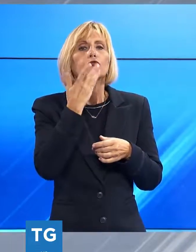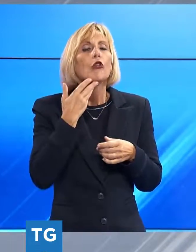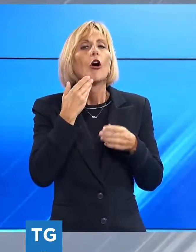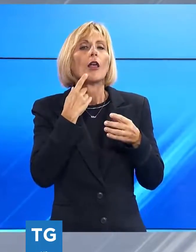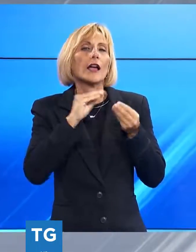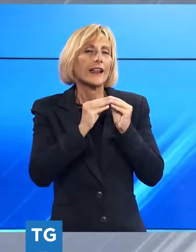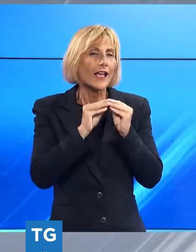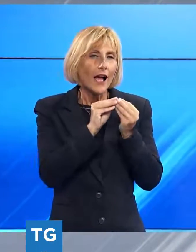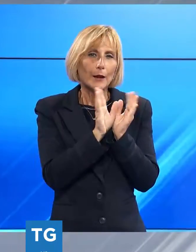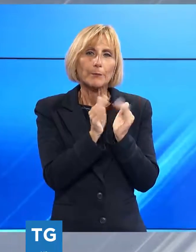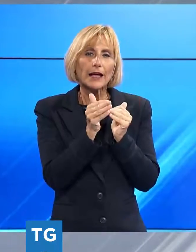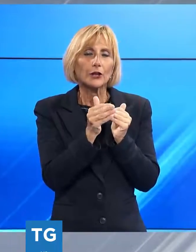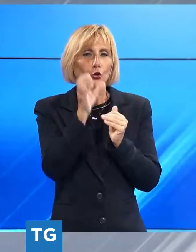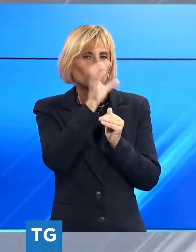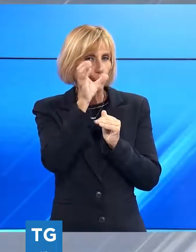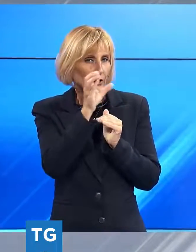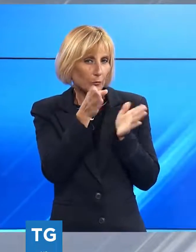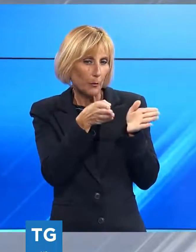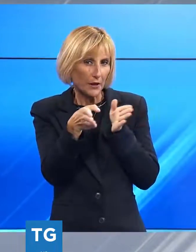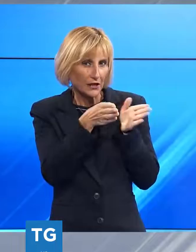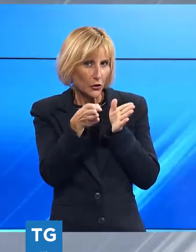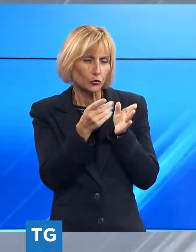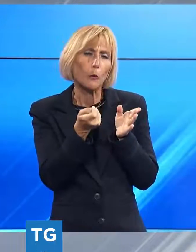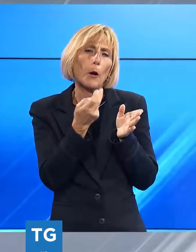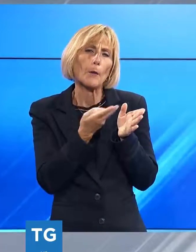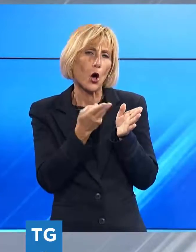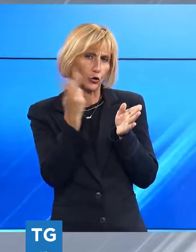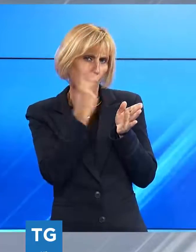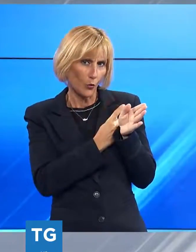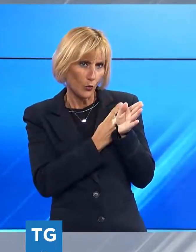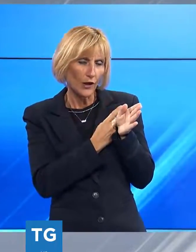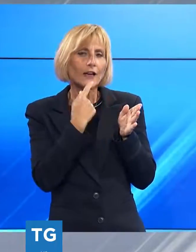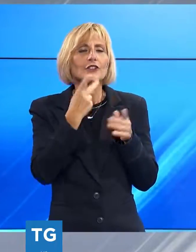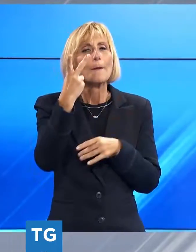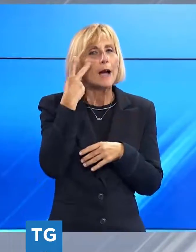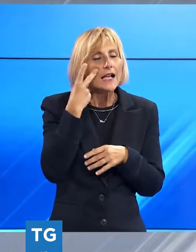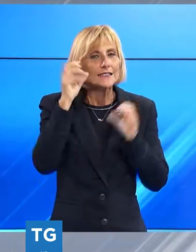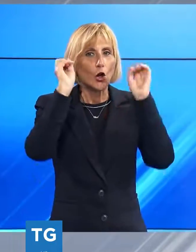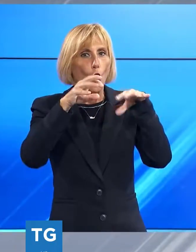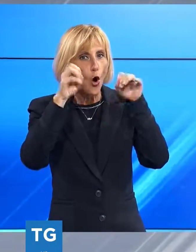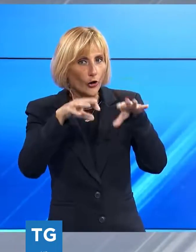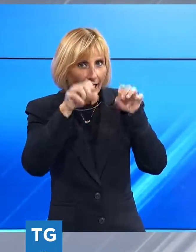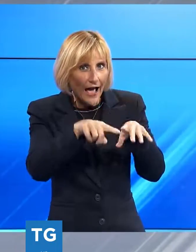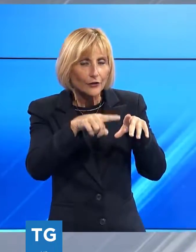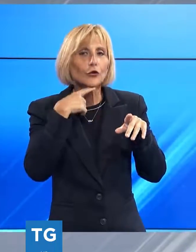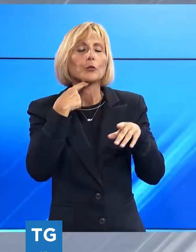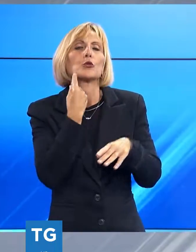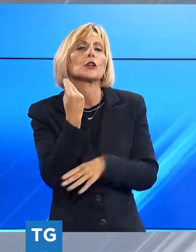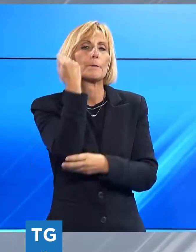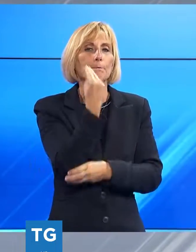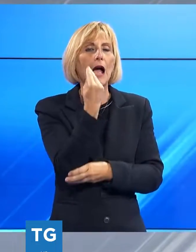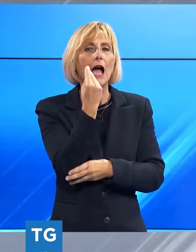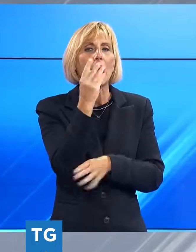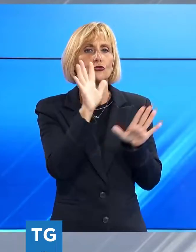stagione a Lucca, coniugando le maschere, i coriandoli, a quella che è l'immagine monumentale della città. Sarà